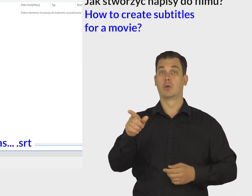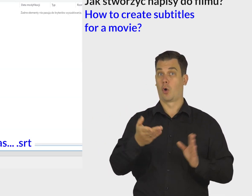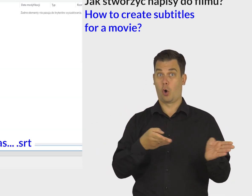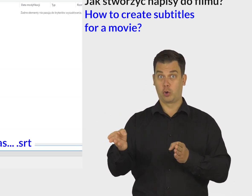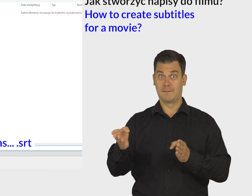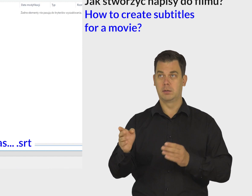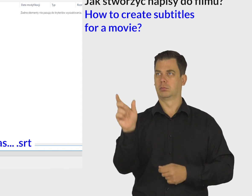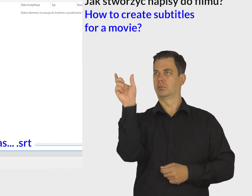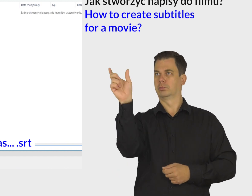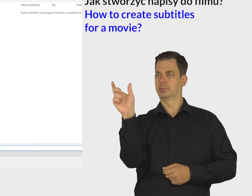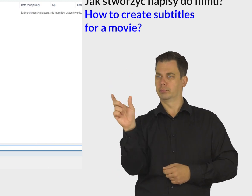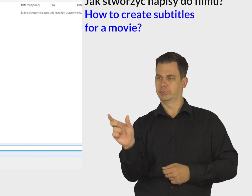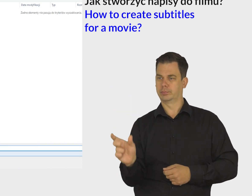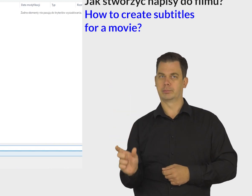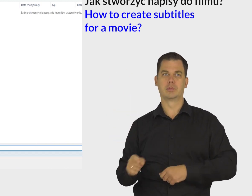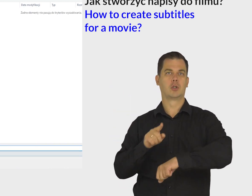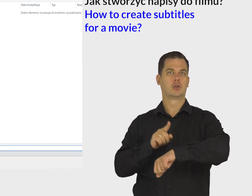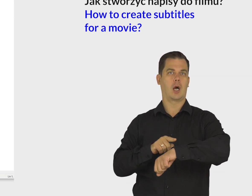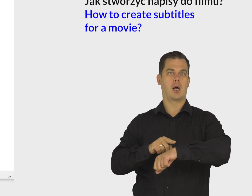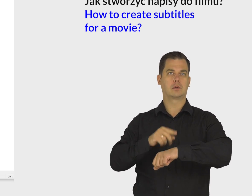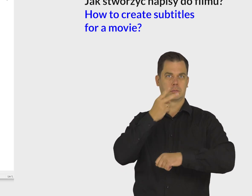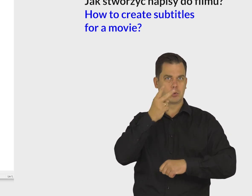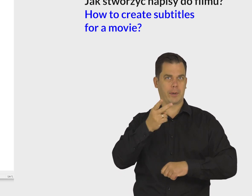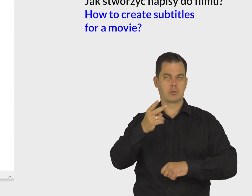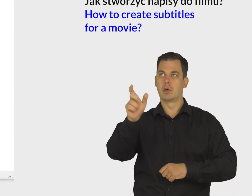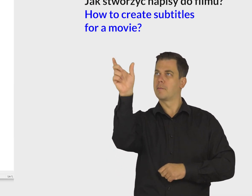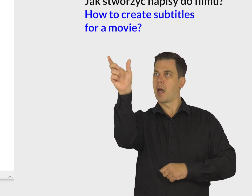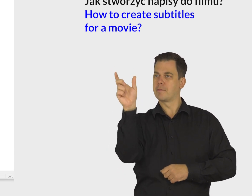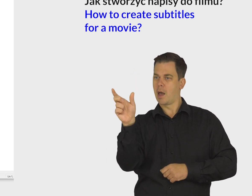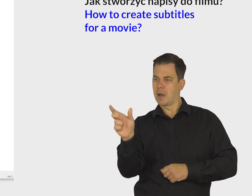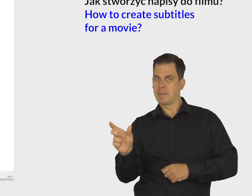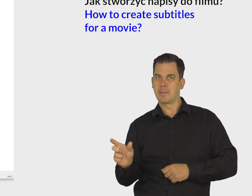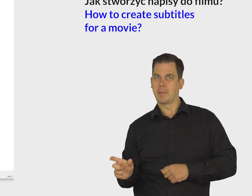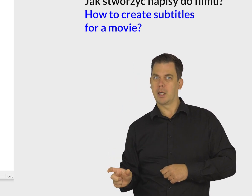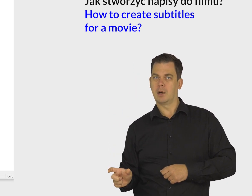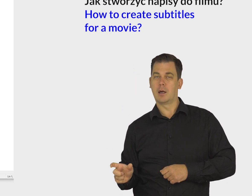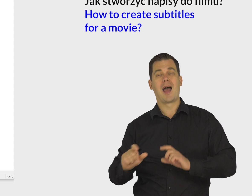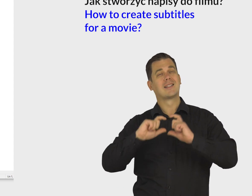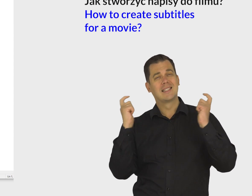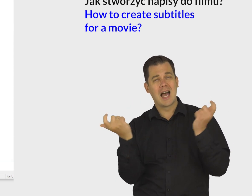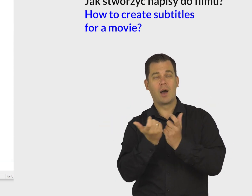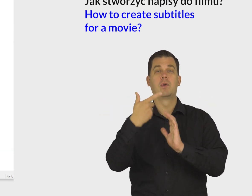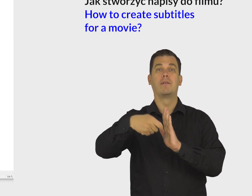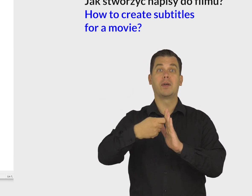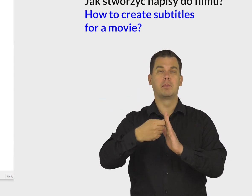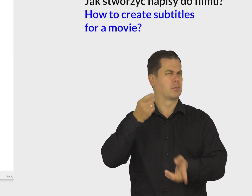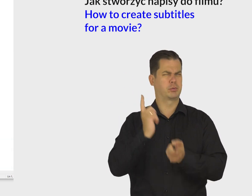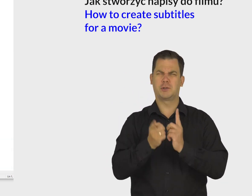sama jak nazwa pliku wideo. Tak wygląda gotowy plik tekstowy z napisami. Zobaczymy, jak wygląda